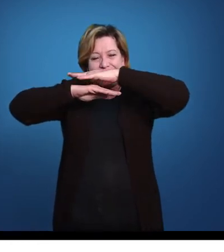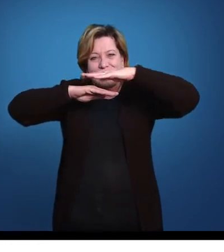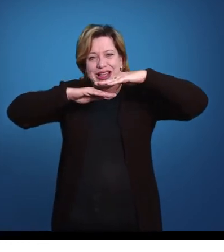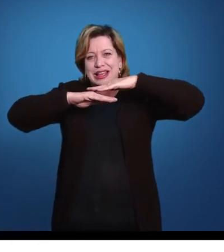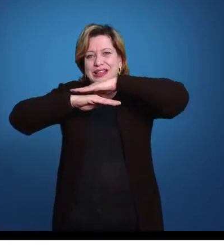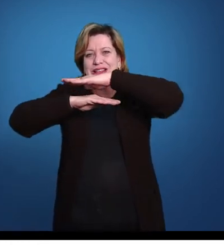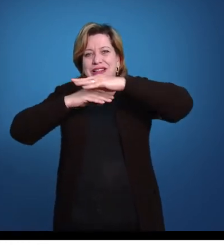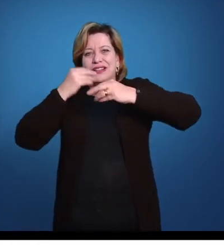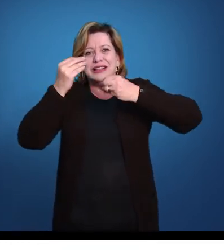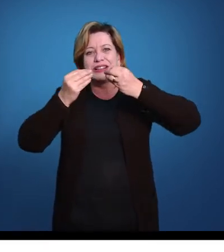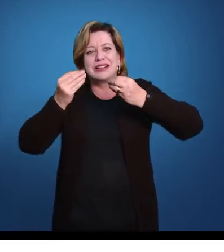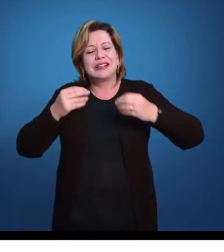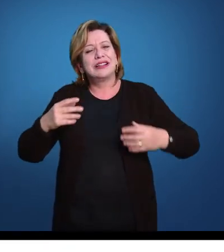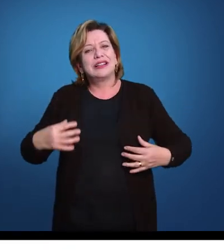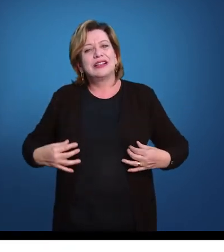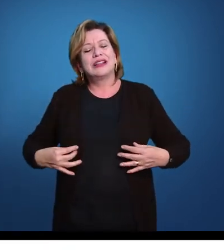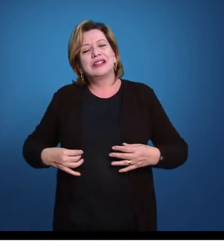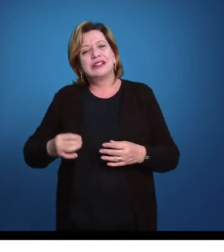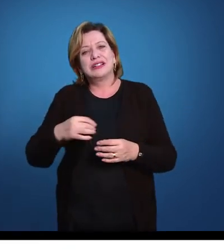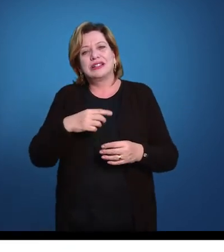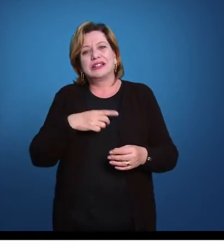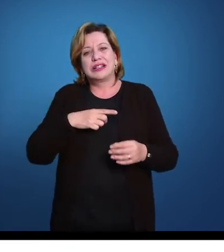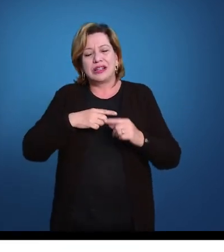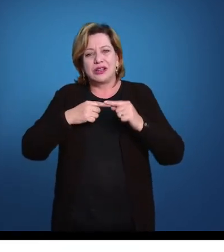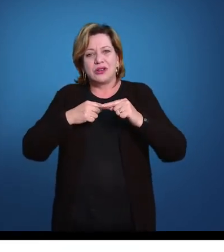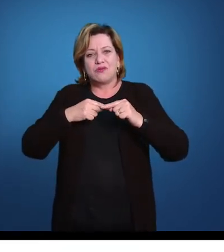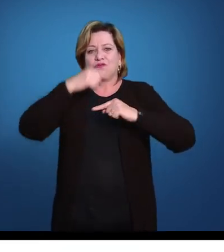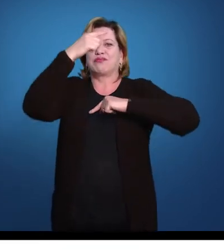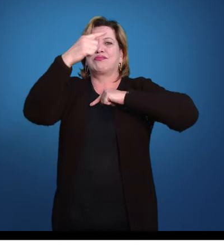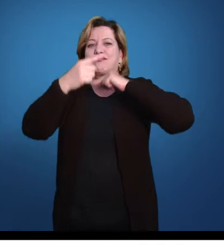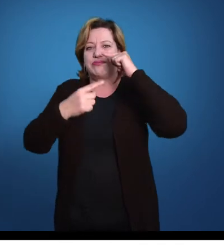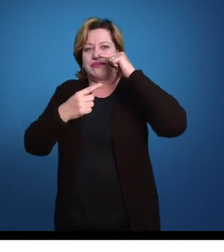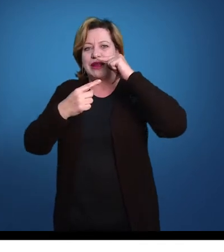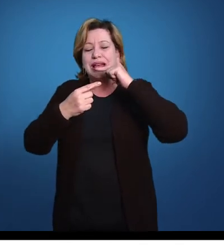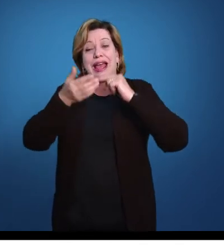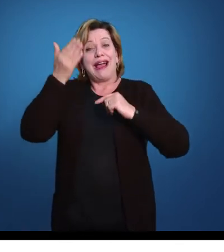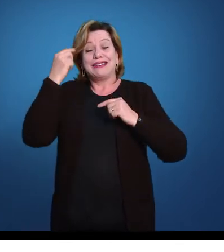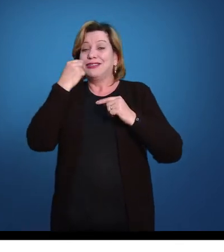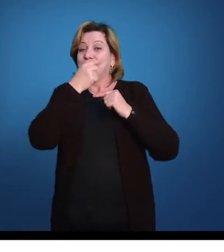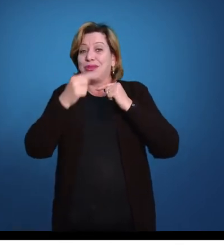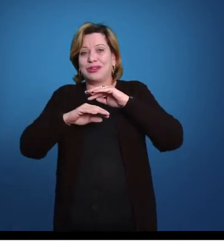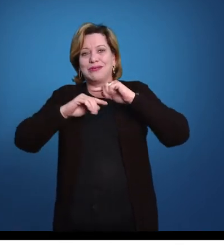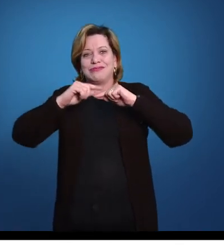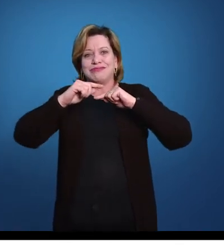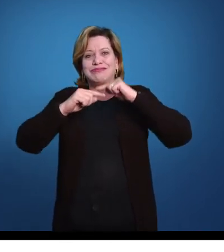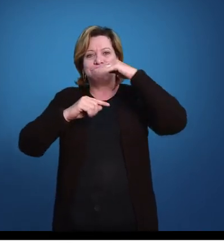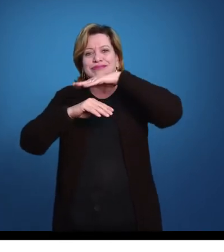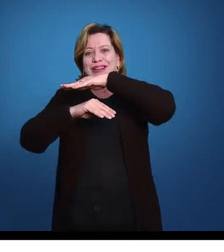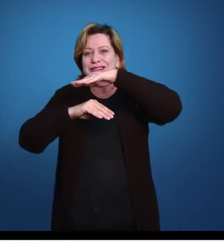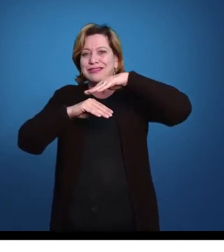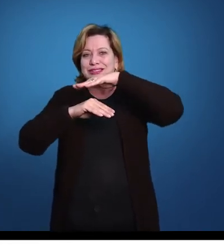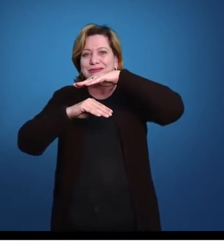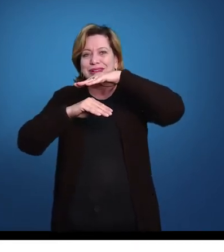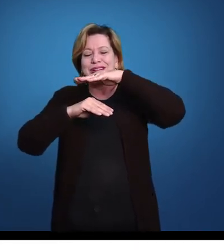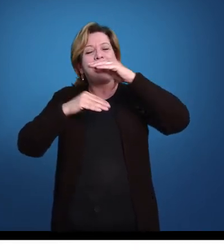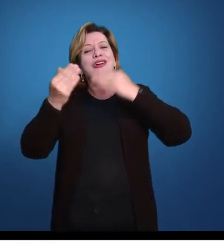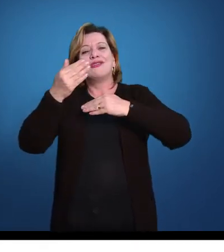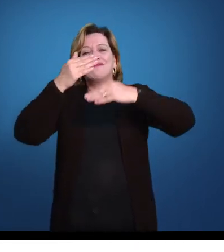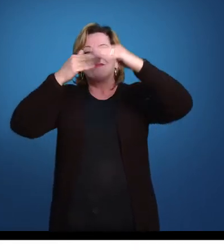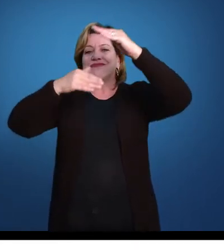Então aqui existe uma inversão, a boca que ficava para cima, se vira para baixo, o pedúnculo desaparece,